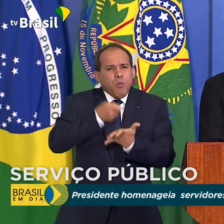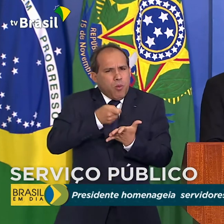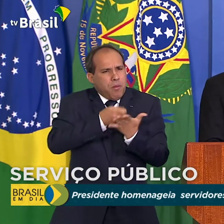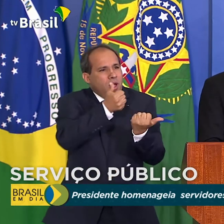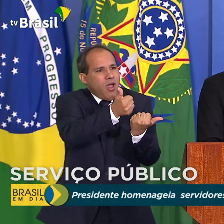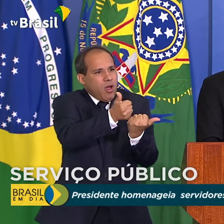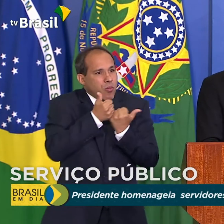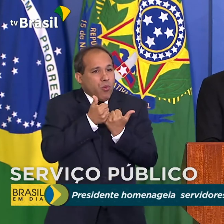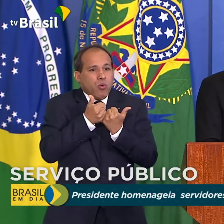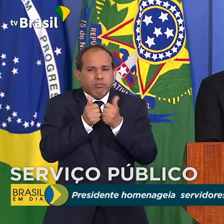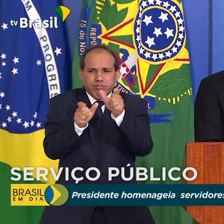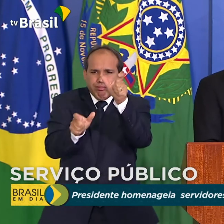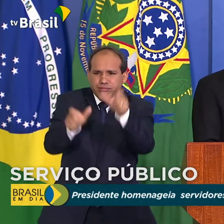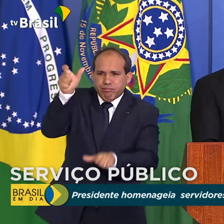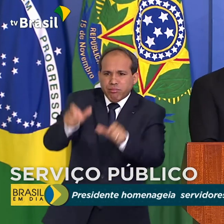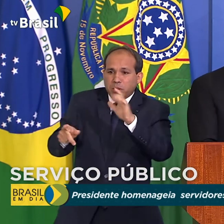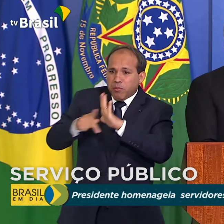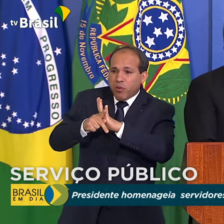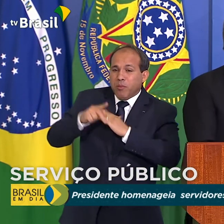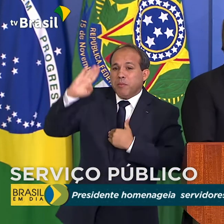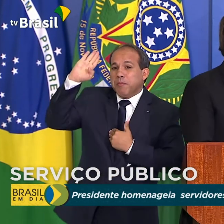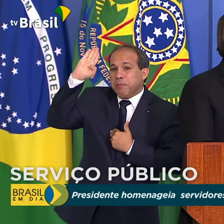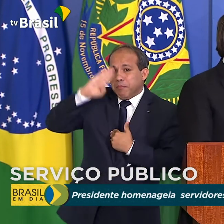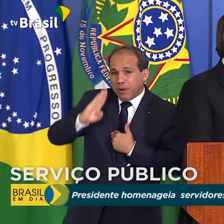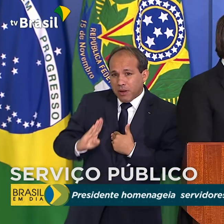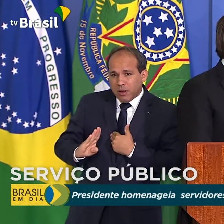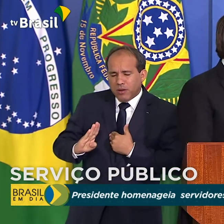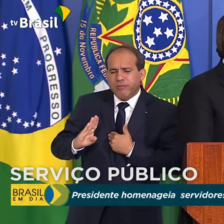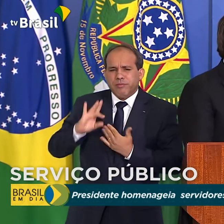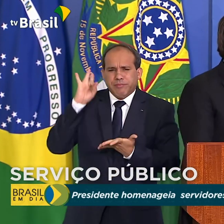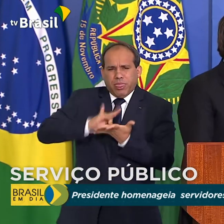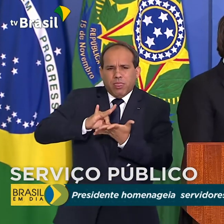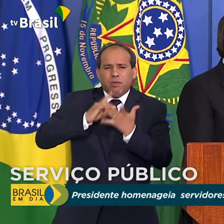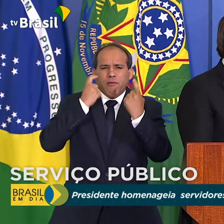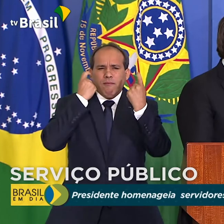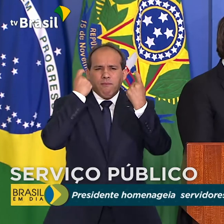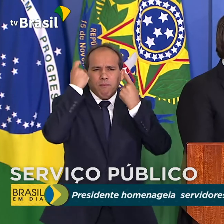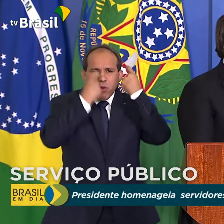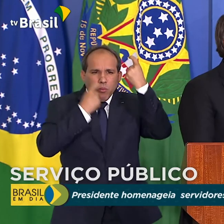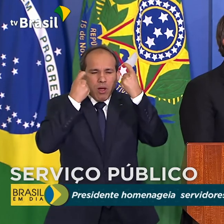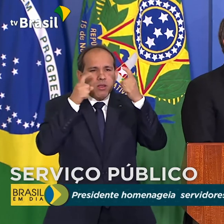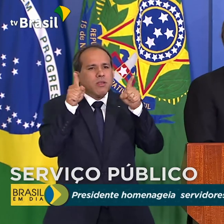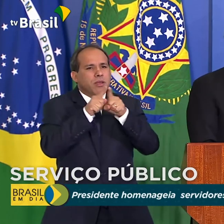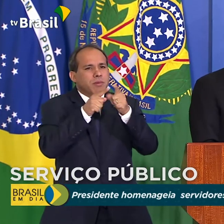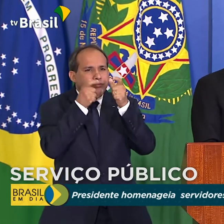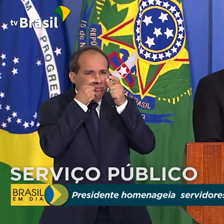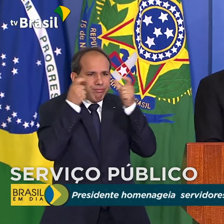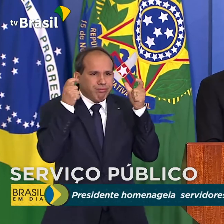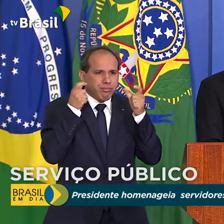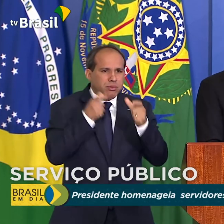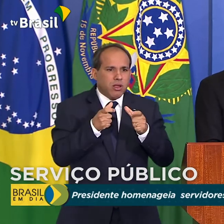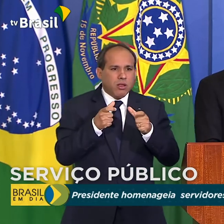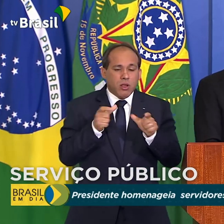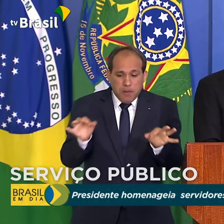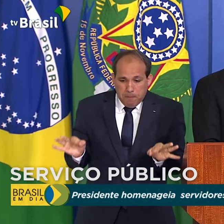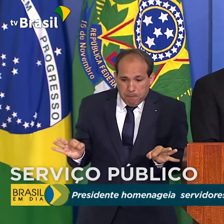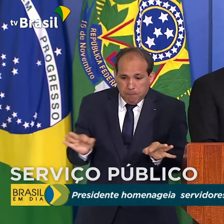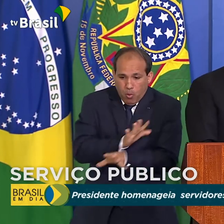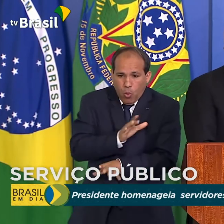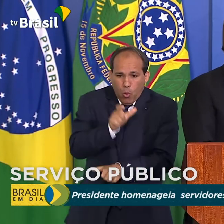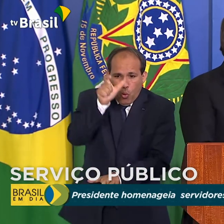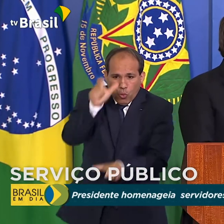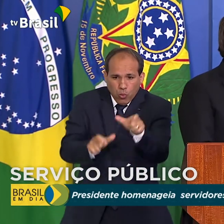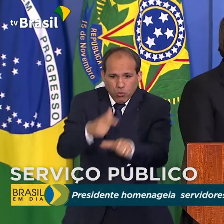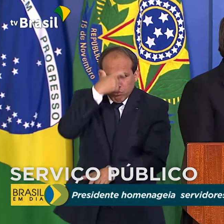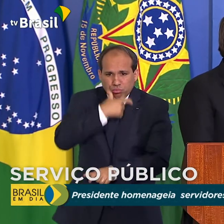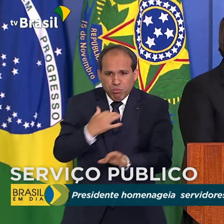brasileiros realmente preocupados, interessados e prontos para se